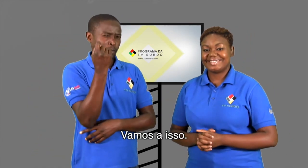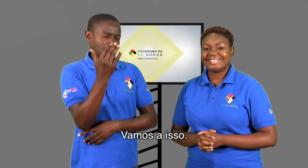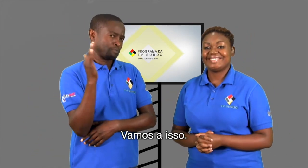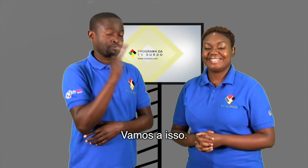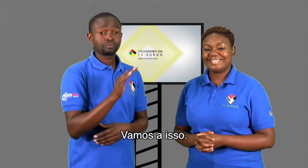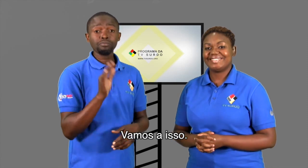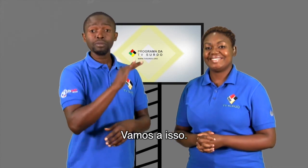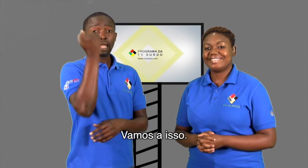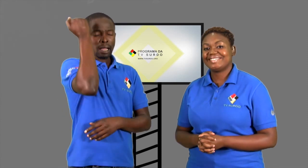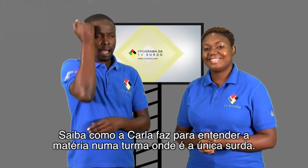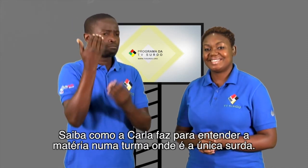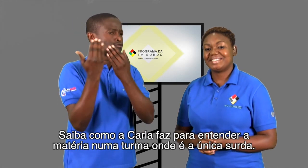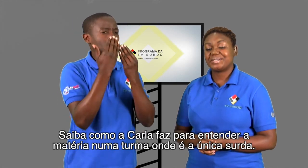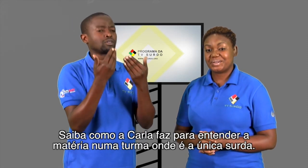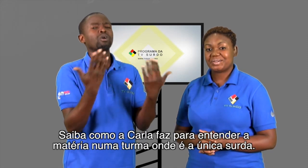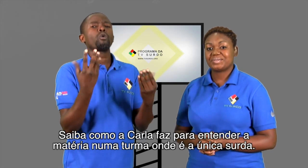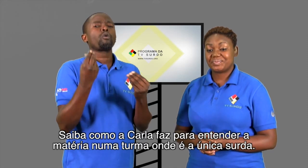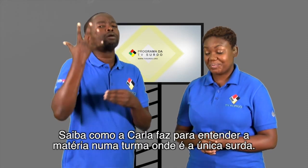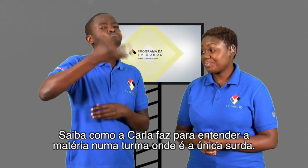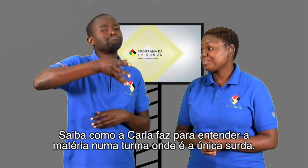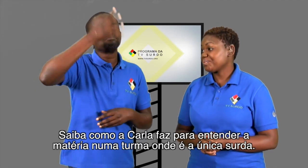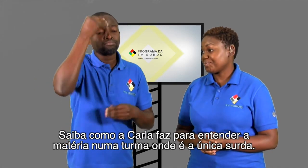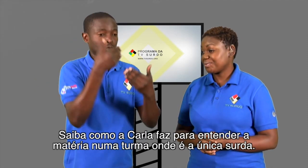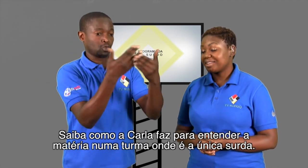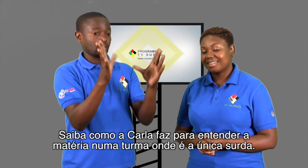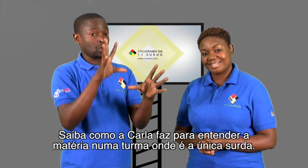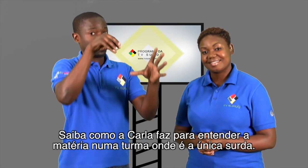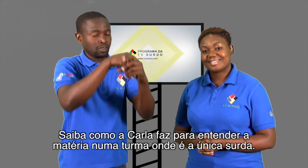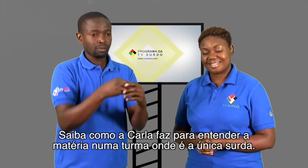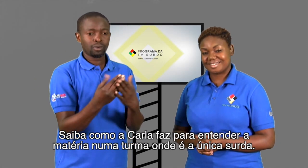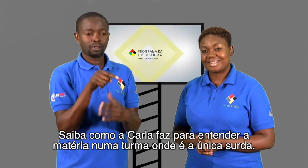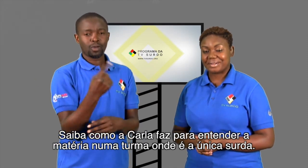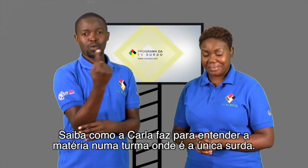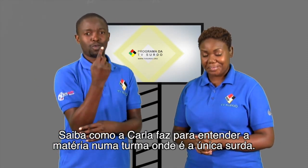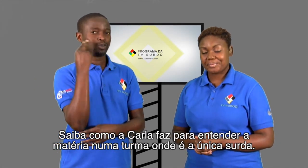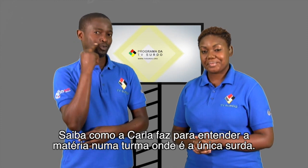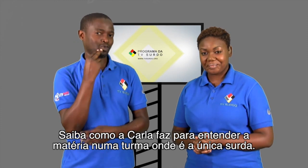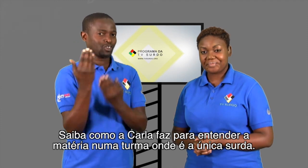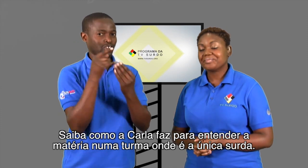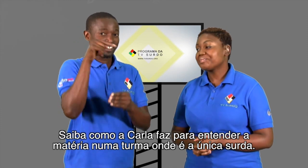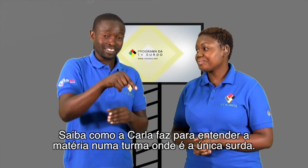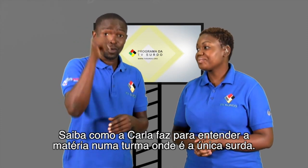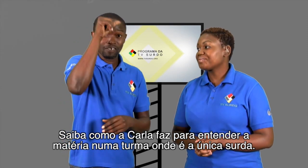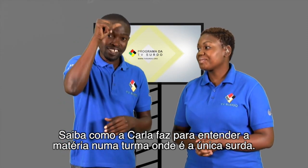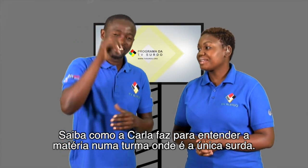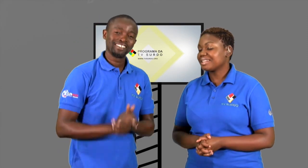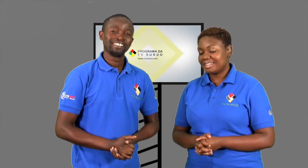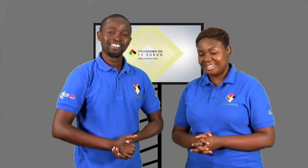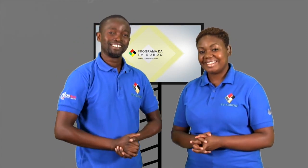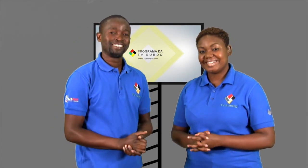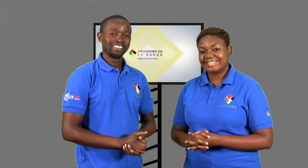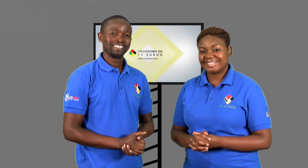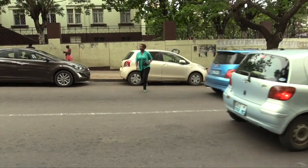Vamos a isso. Saiba como a Carla faz para entender a matéria numa turma onde é a única surda.